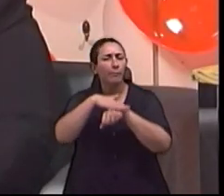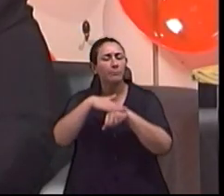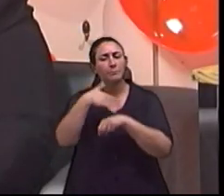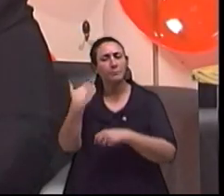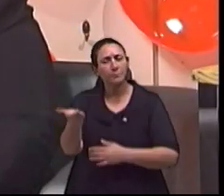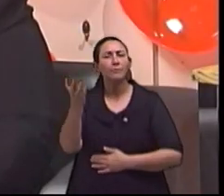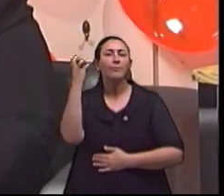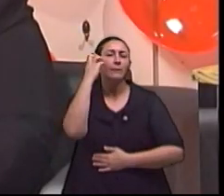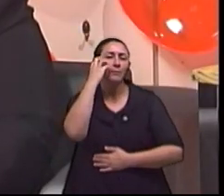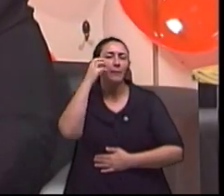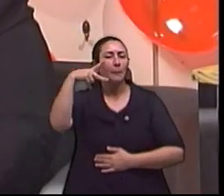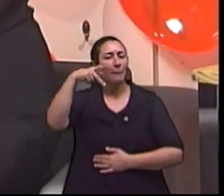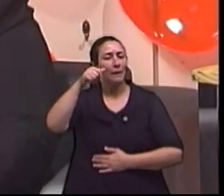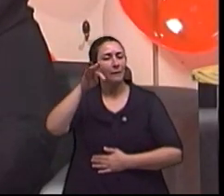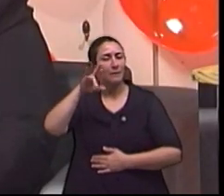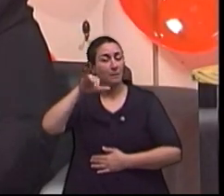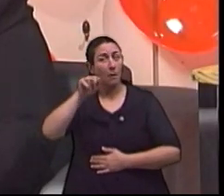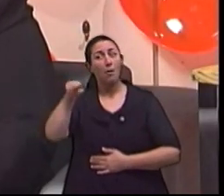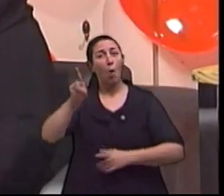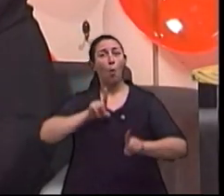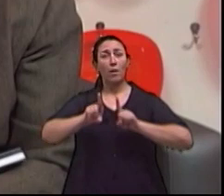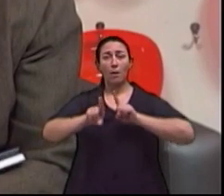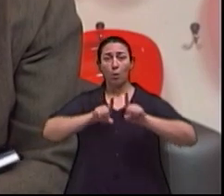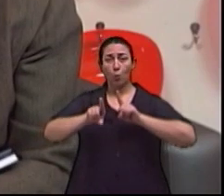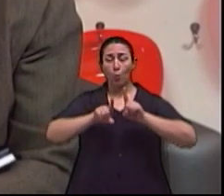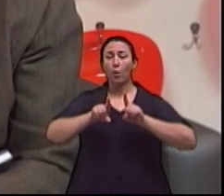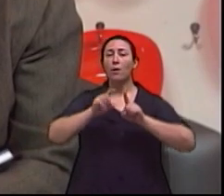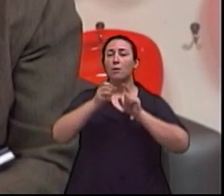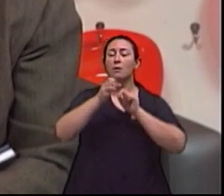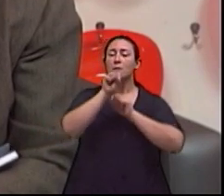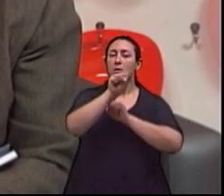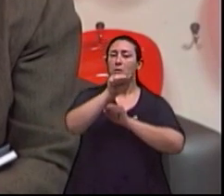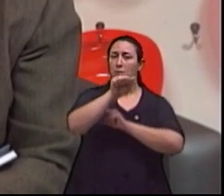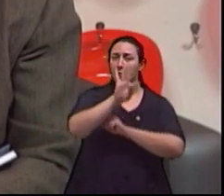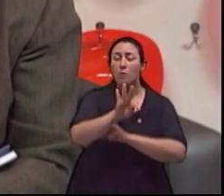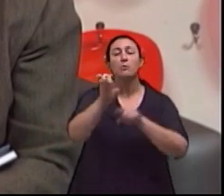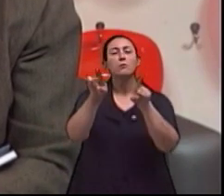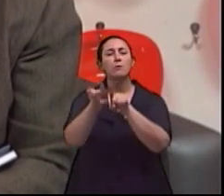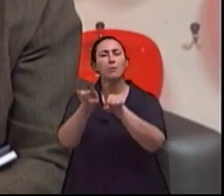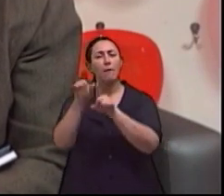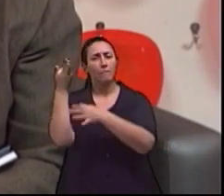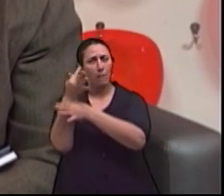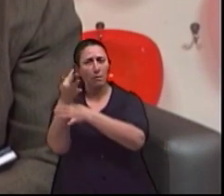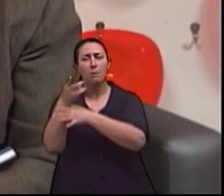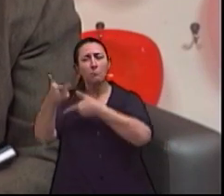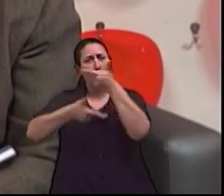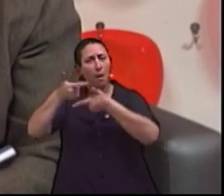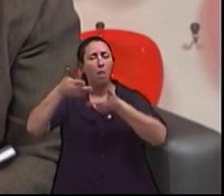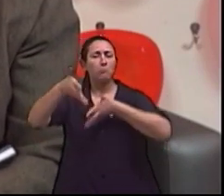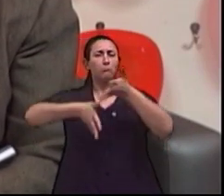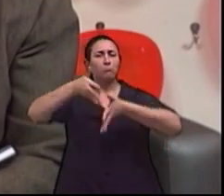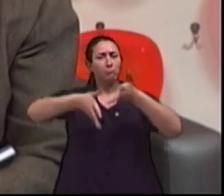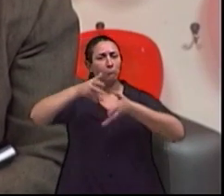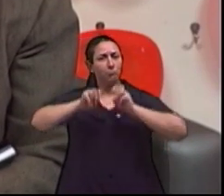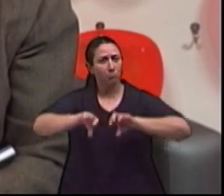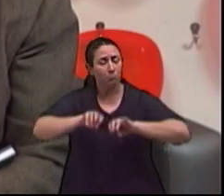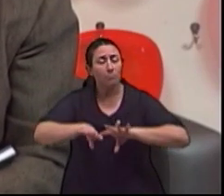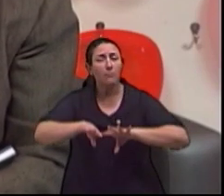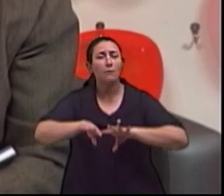coordenadora do Serviço de Ajudas Técnicas e professora de Língua Brasileira de Sinais da FADERS, sobre preconceito em relação ao